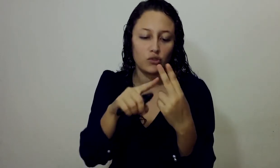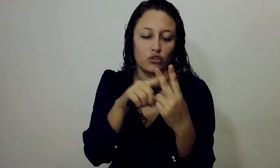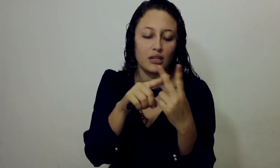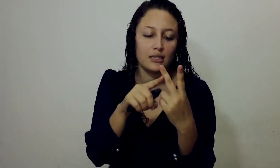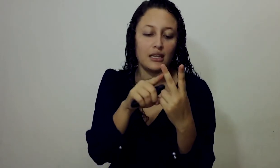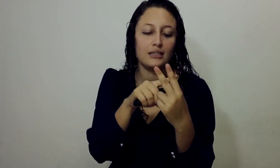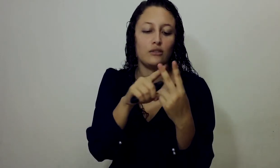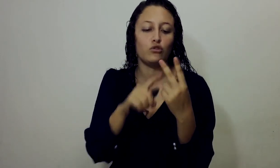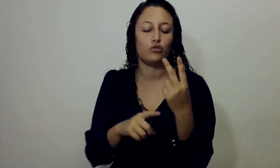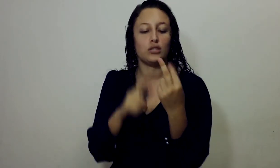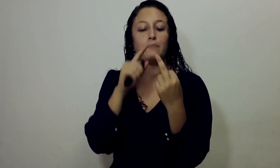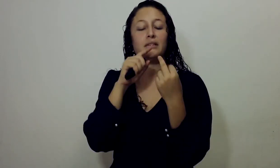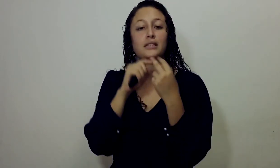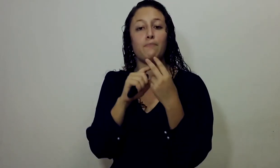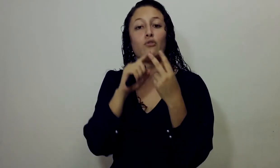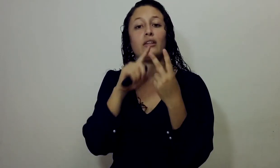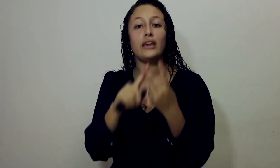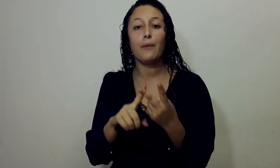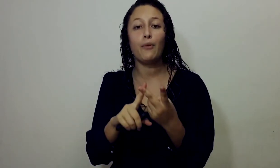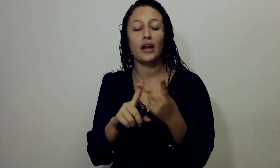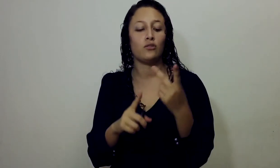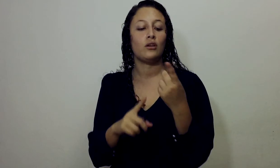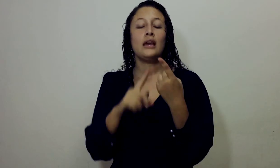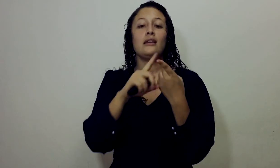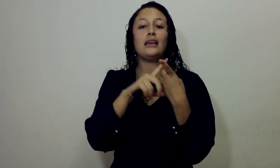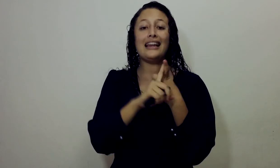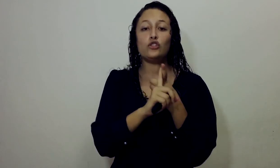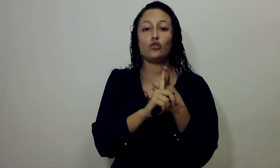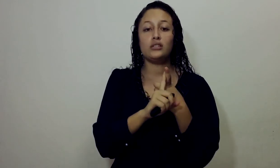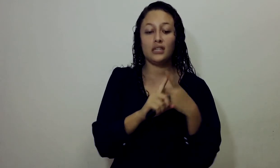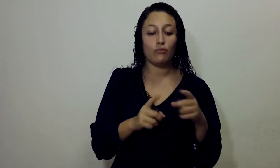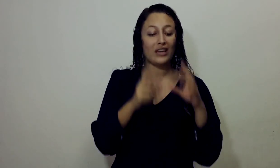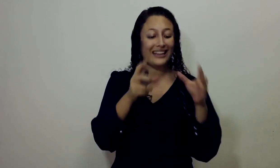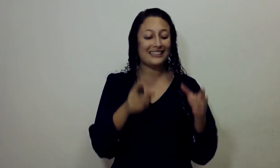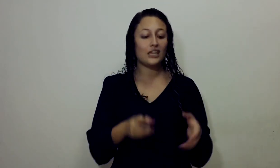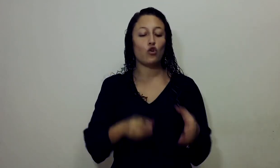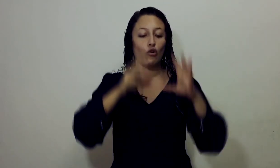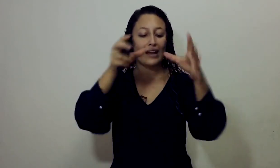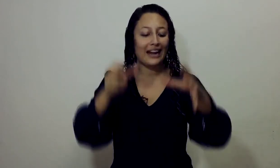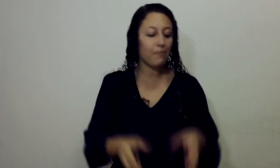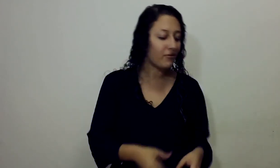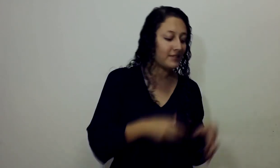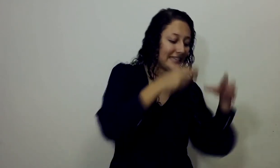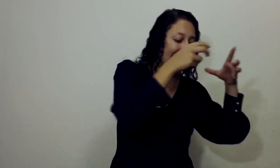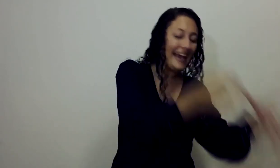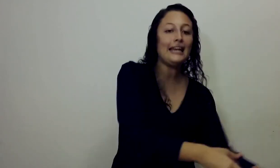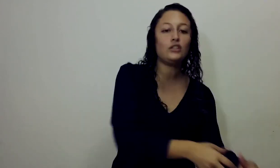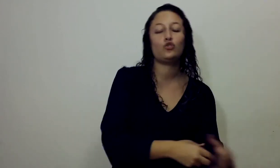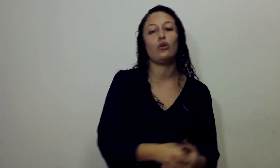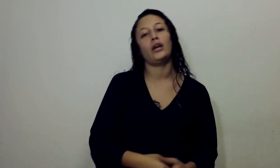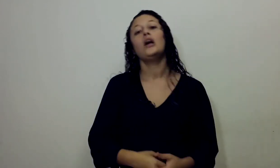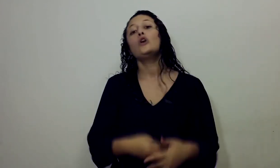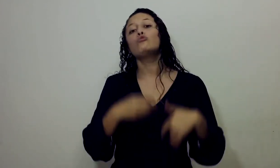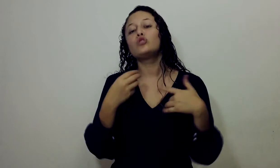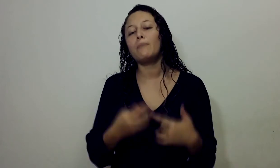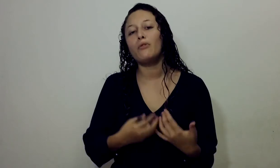Cosas El principio De día Por año Y el historicismo Quiere decir Colocar la profecía En la